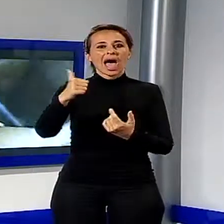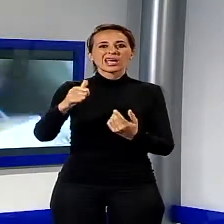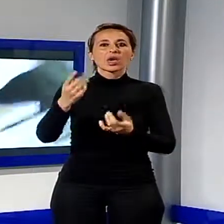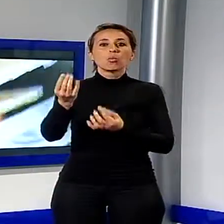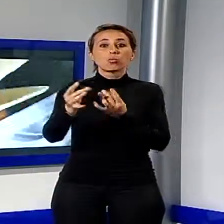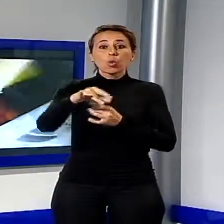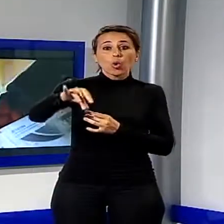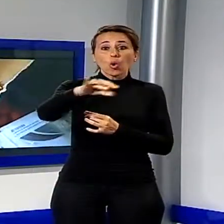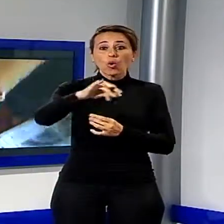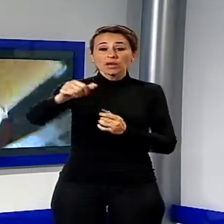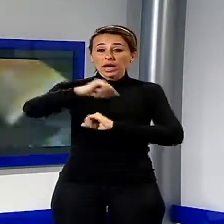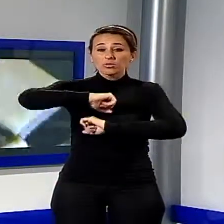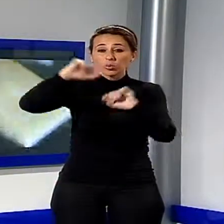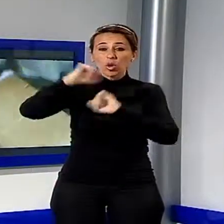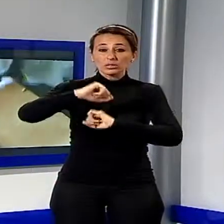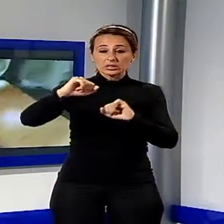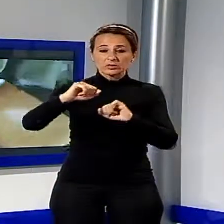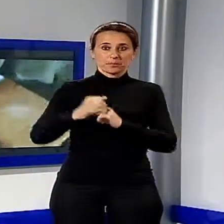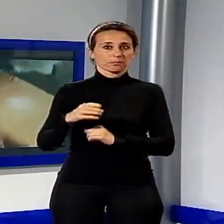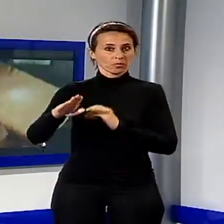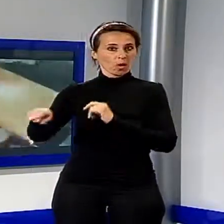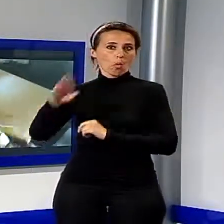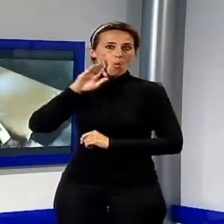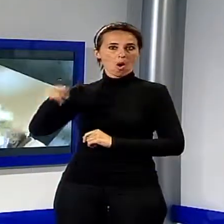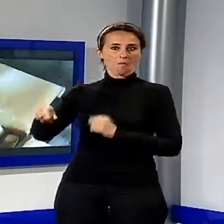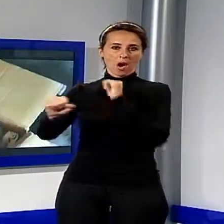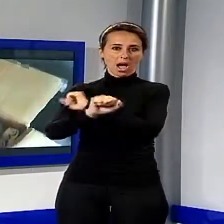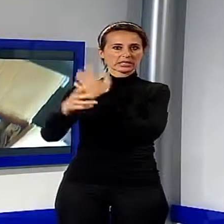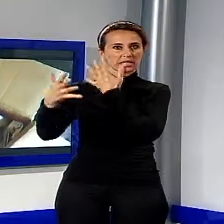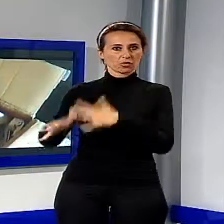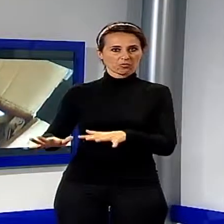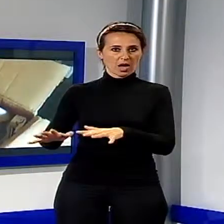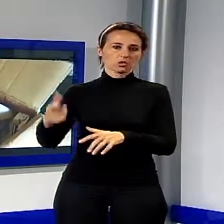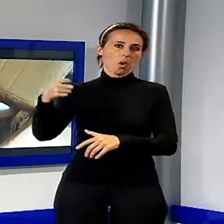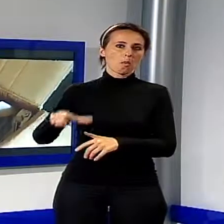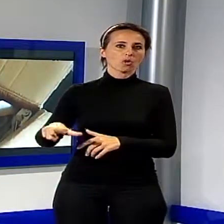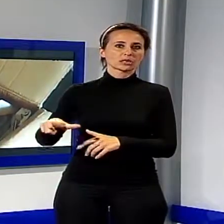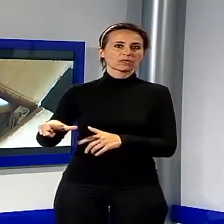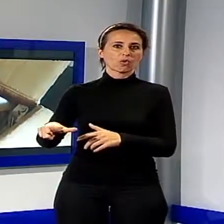detonatori. L'uomo è stato dunque tratto in arresto per detenzione illegale di esplosivi.